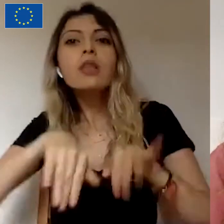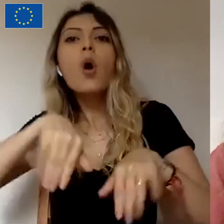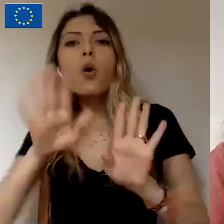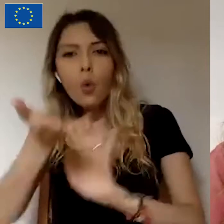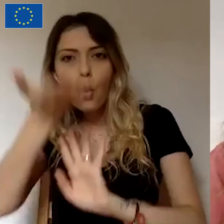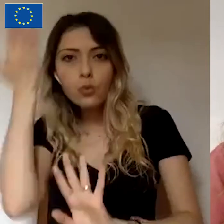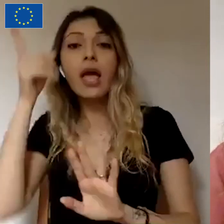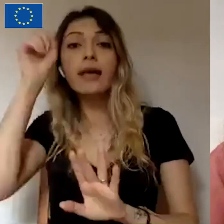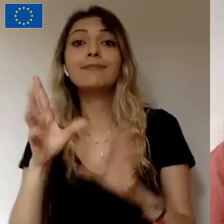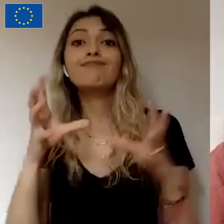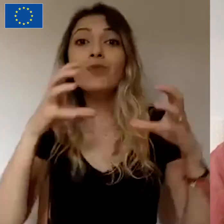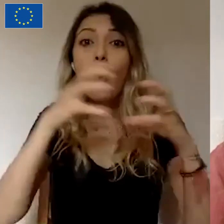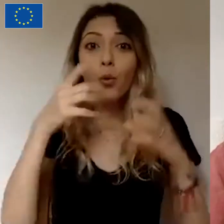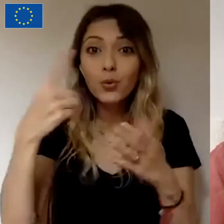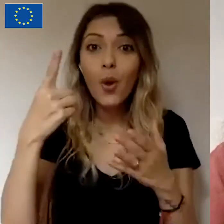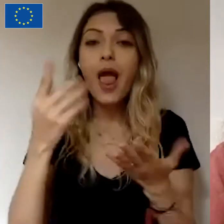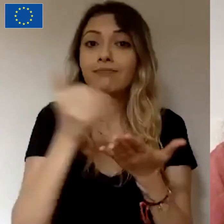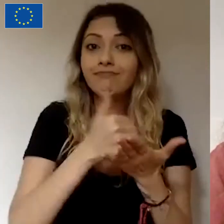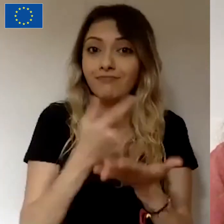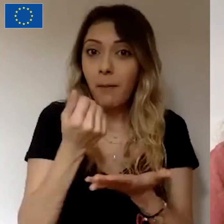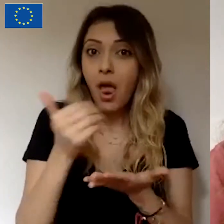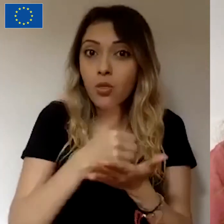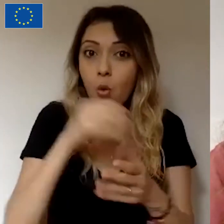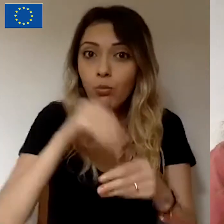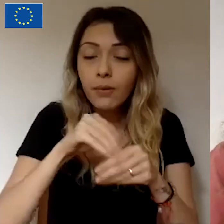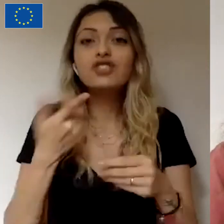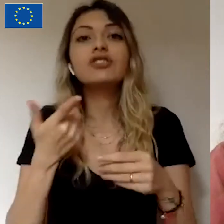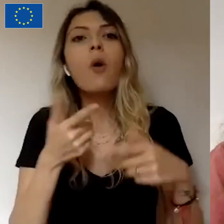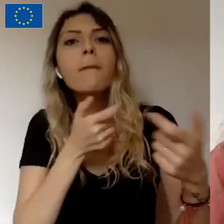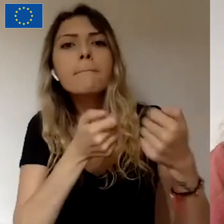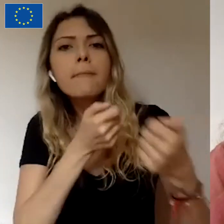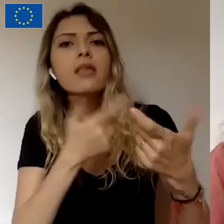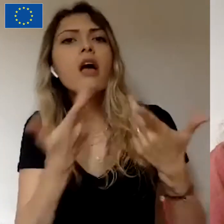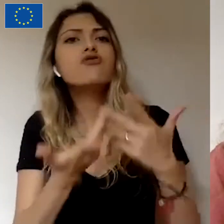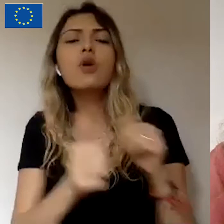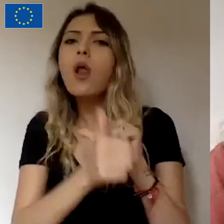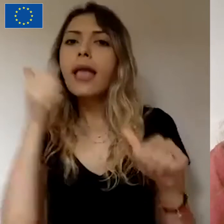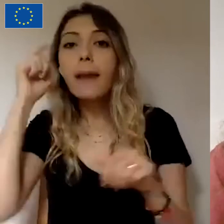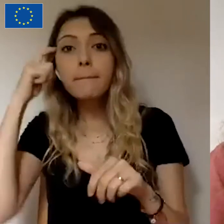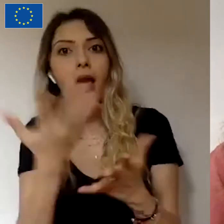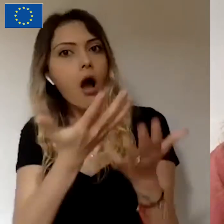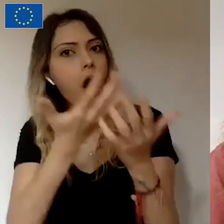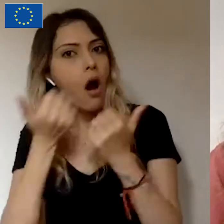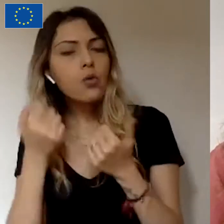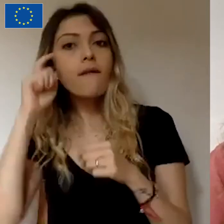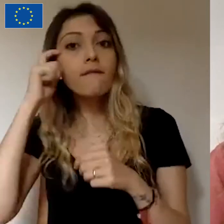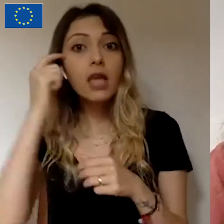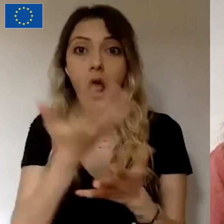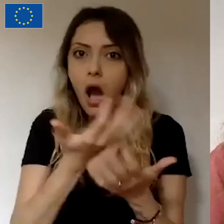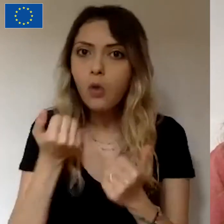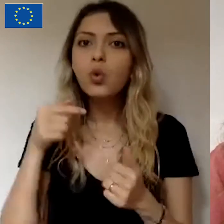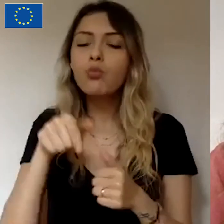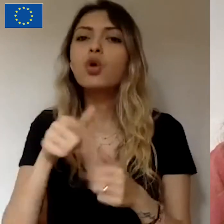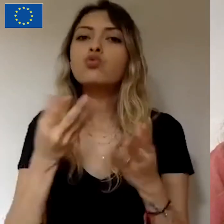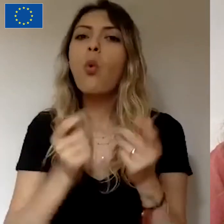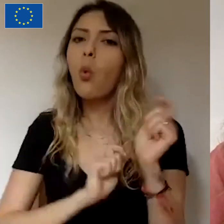destekçilerden platform üzerinde mesajlaşarak bir geri bildirim almalarını sağlıyoruz. Bu da çok kullanılan